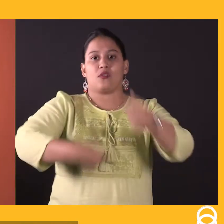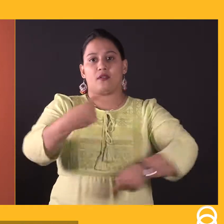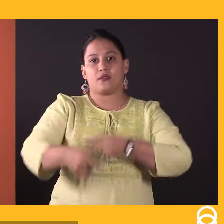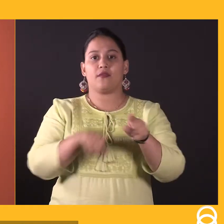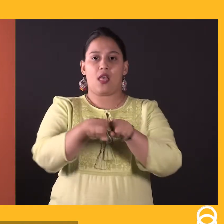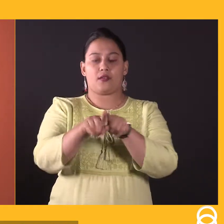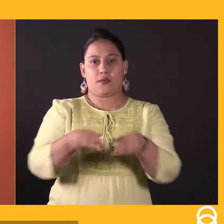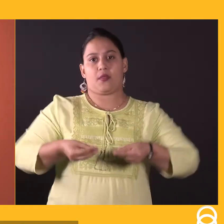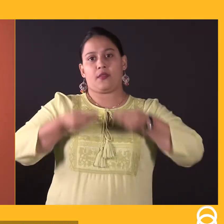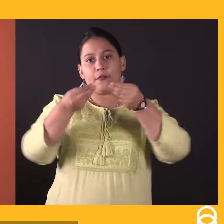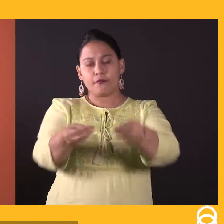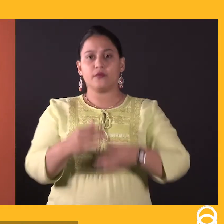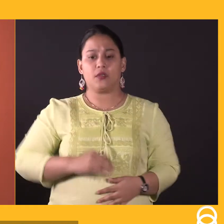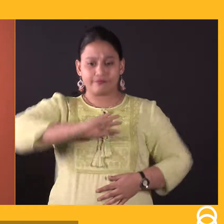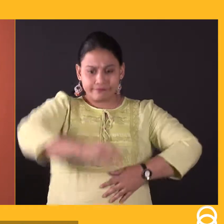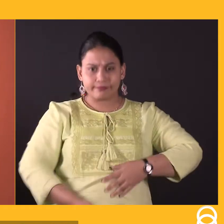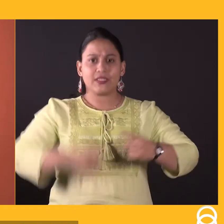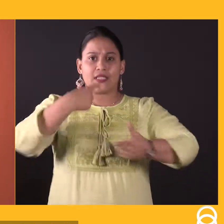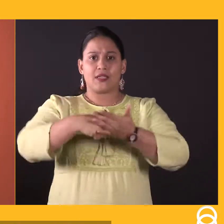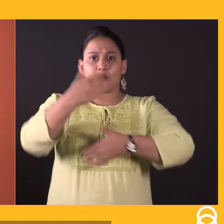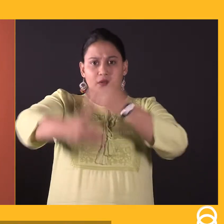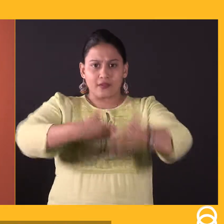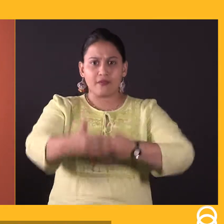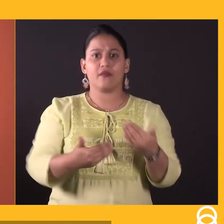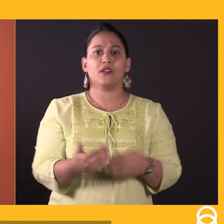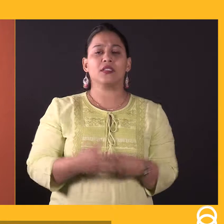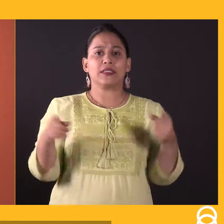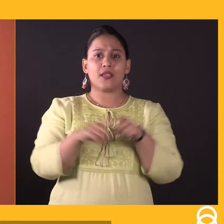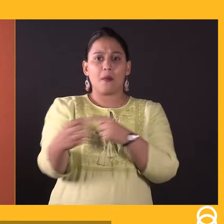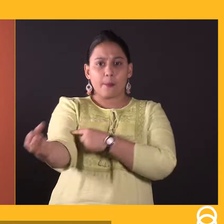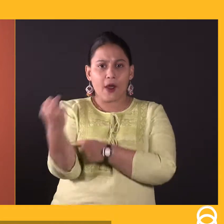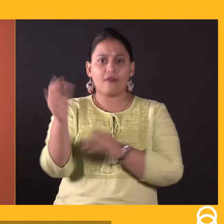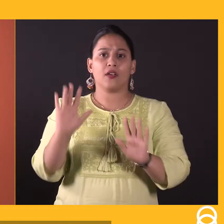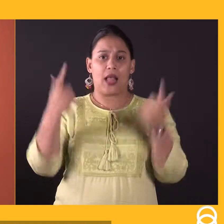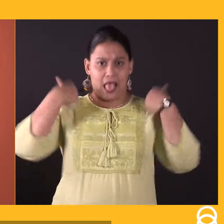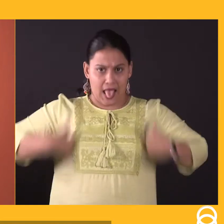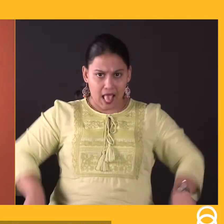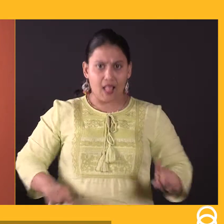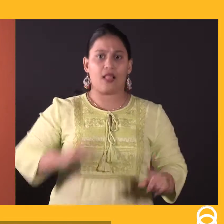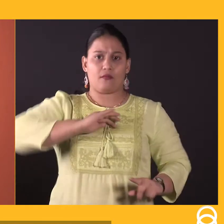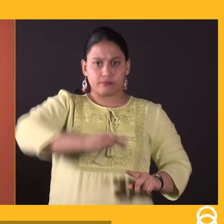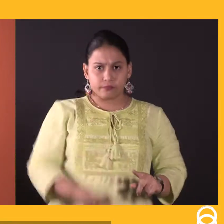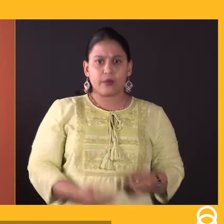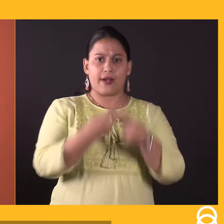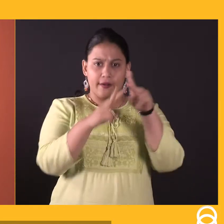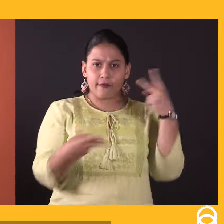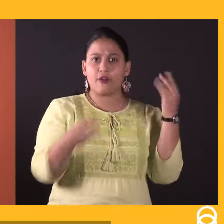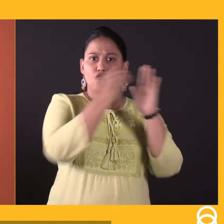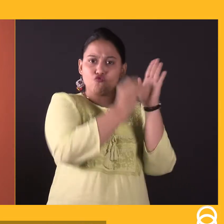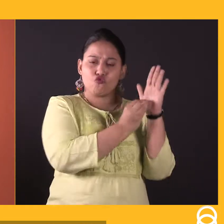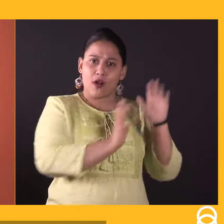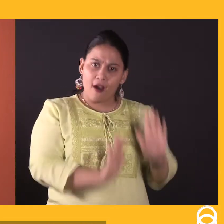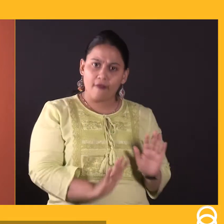से जो प्रजनन स्वास्त को लेकर जो अधिकार जो हुँगे या प्रजनन स्वास्त तक या स्वास्त के स्कीम्स तक जो पहुँच है